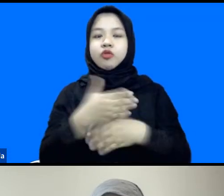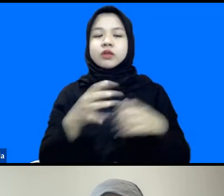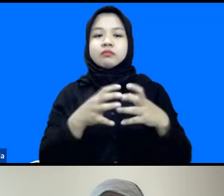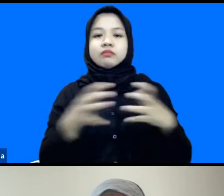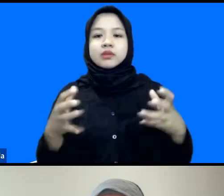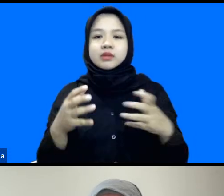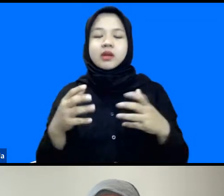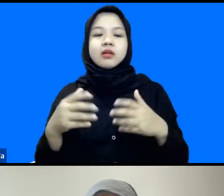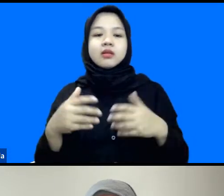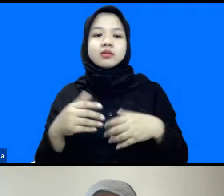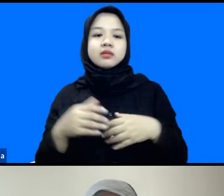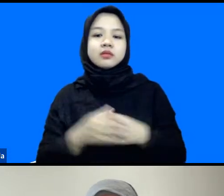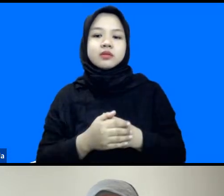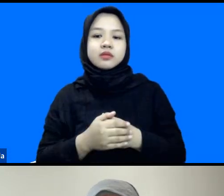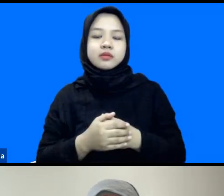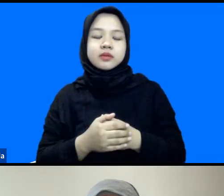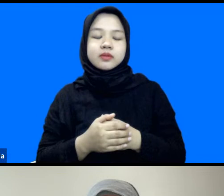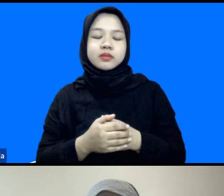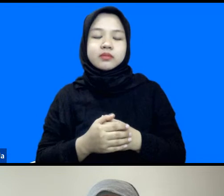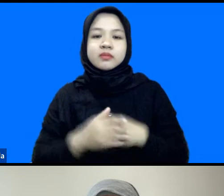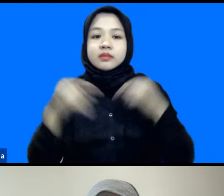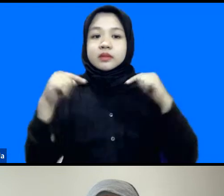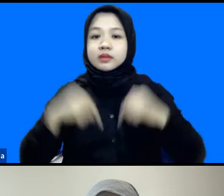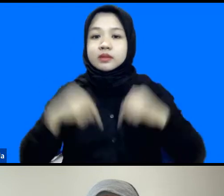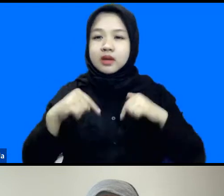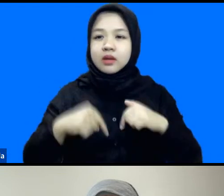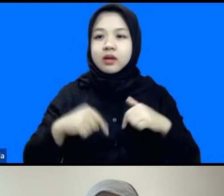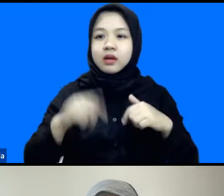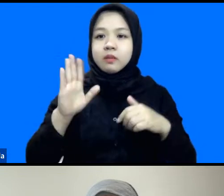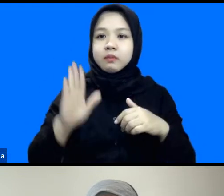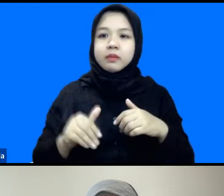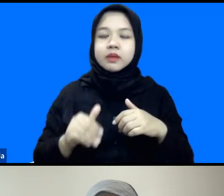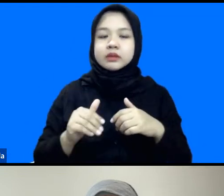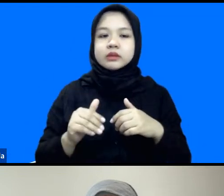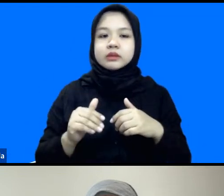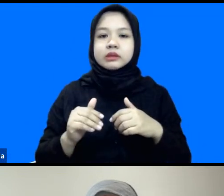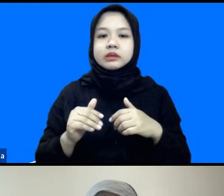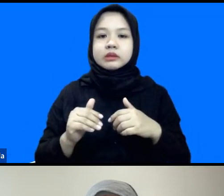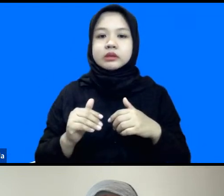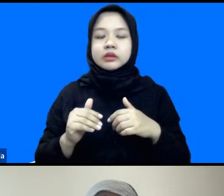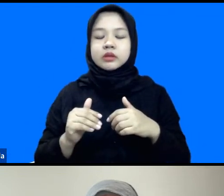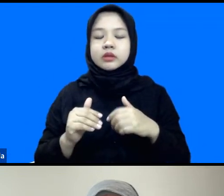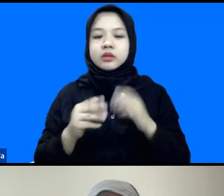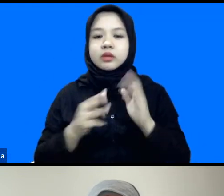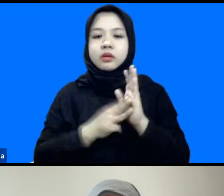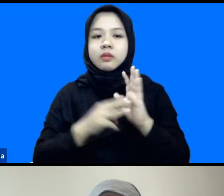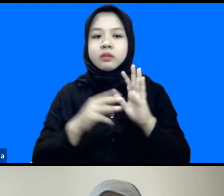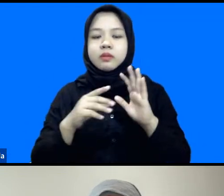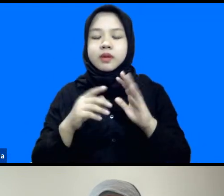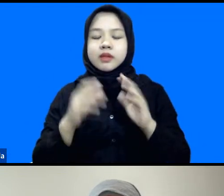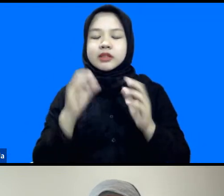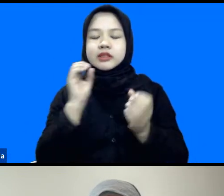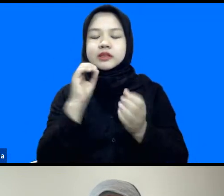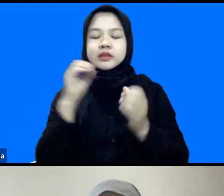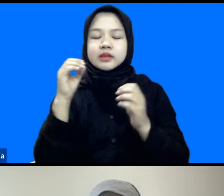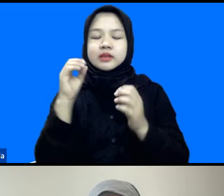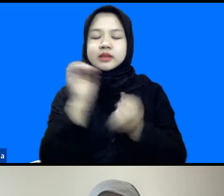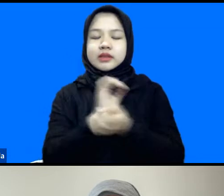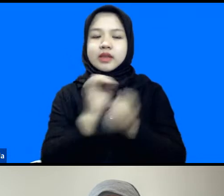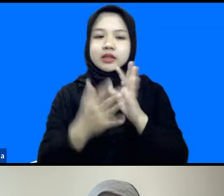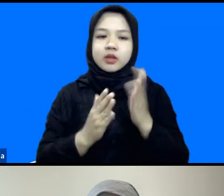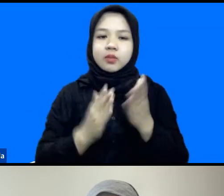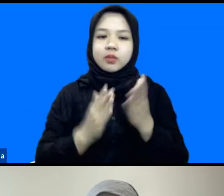oleh Mas Hilman ini antara lain sekarang masih sebagai outsmarting disaster sebagai proyek